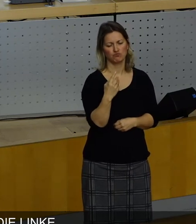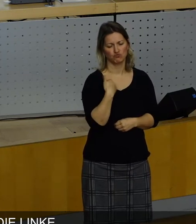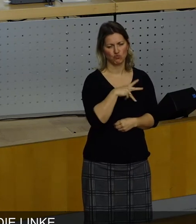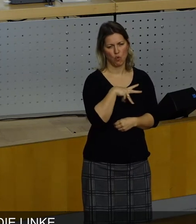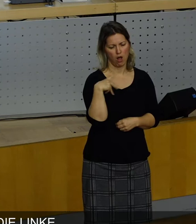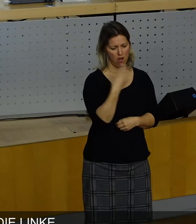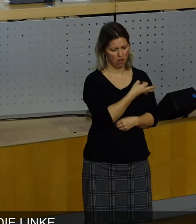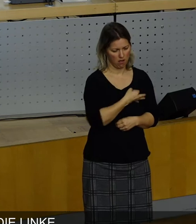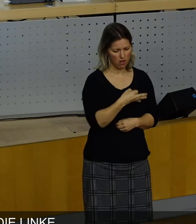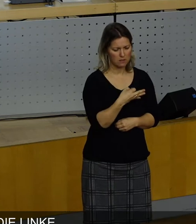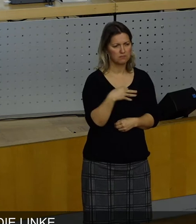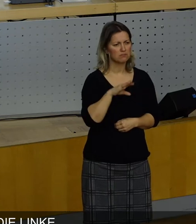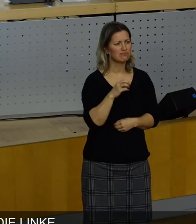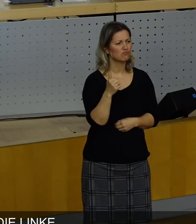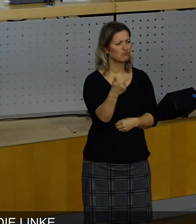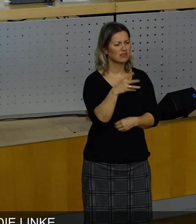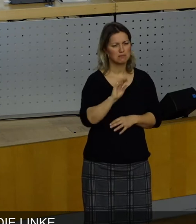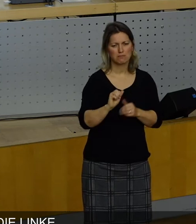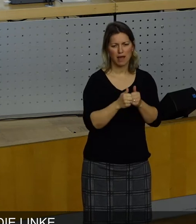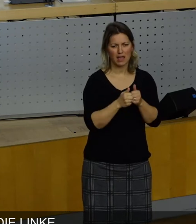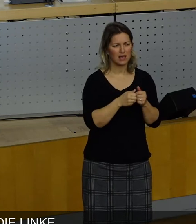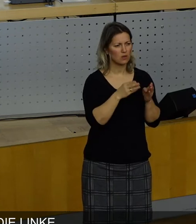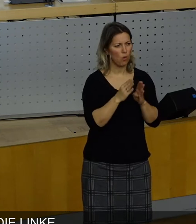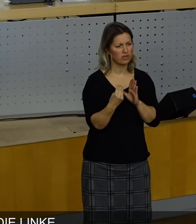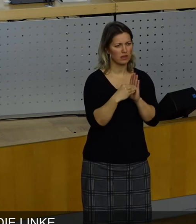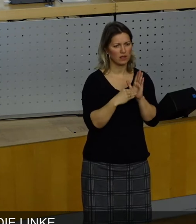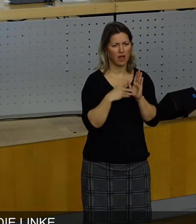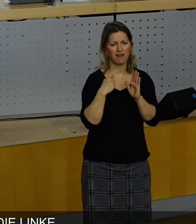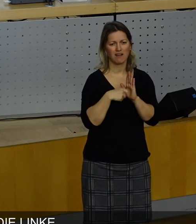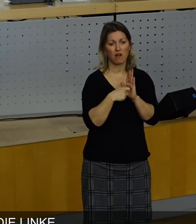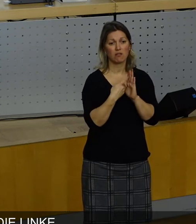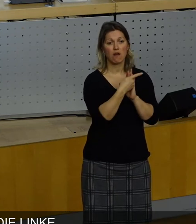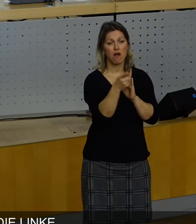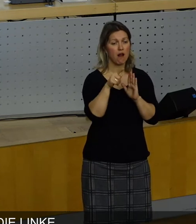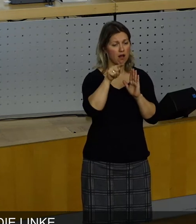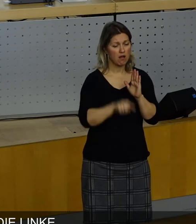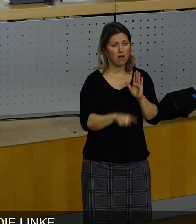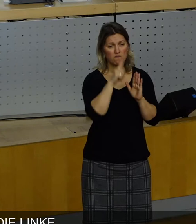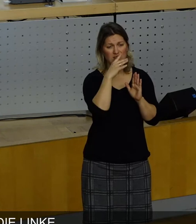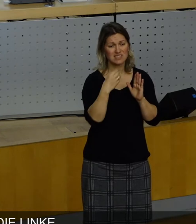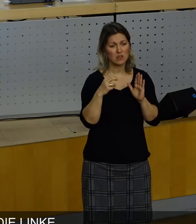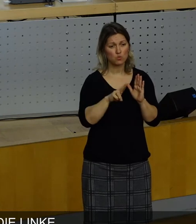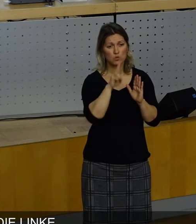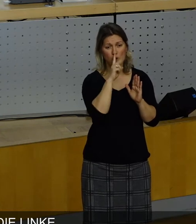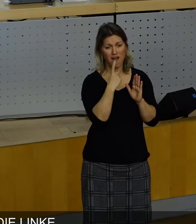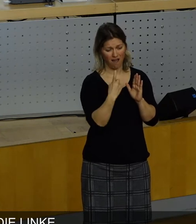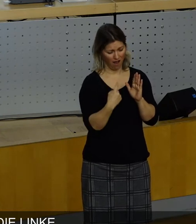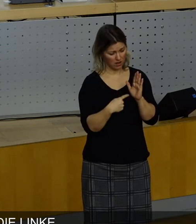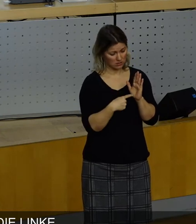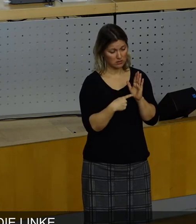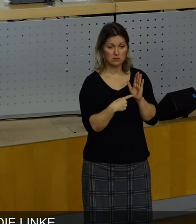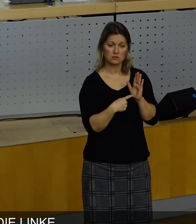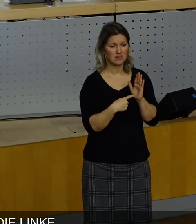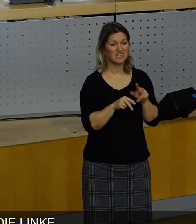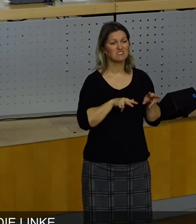wurden hier Beigeordnete gewählt, und die waren alle von der CDU bis auf einen, das war der